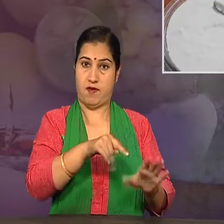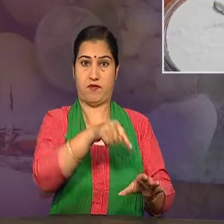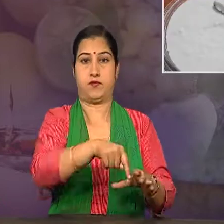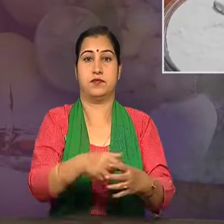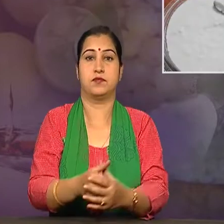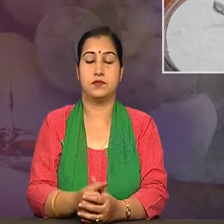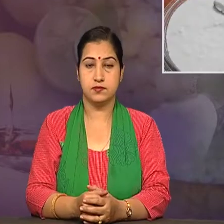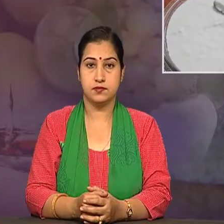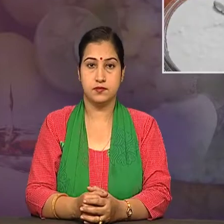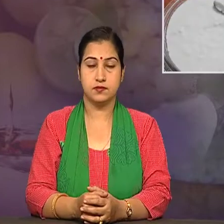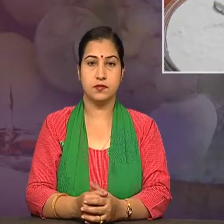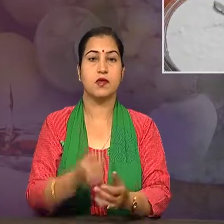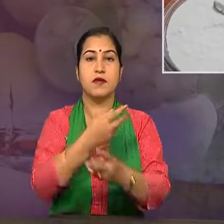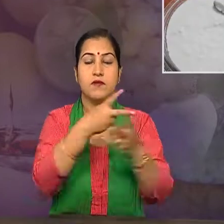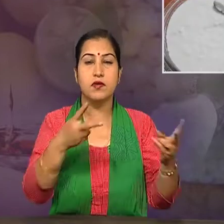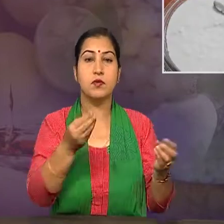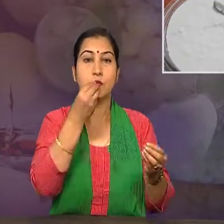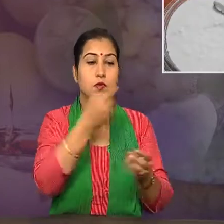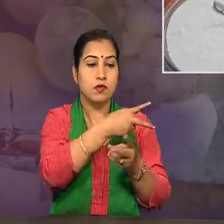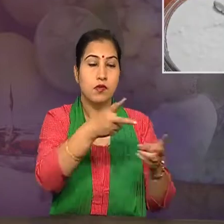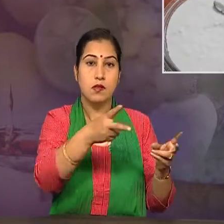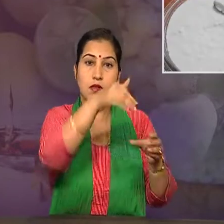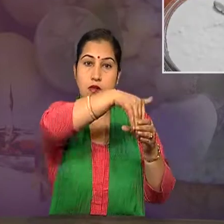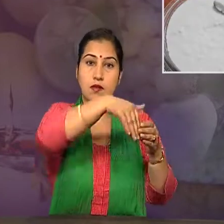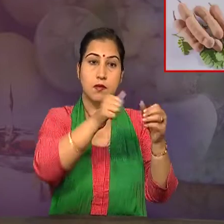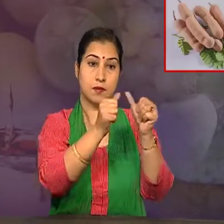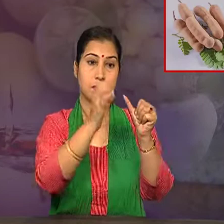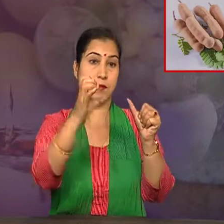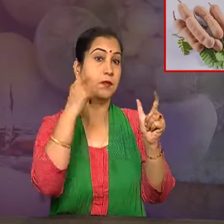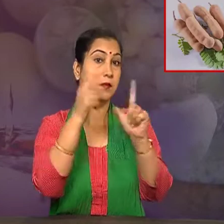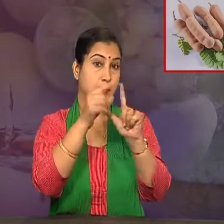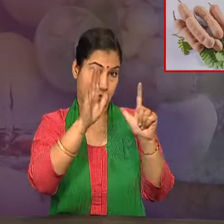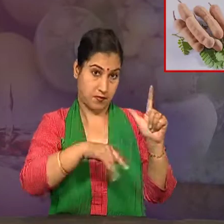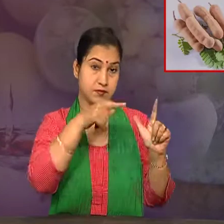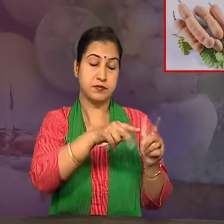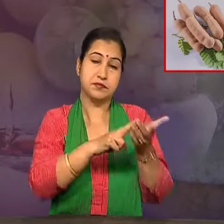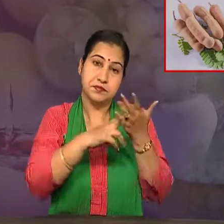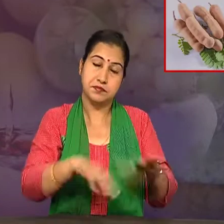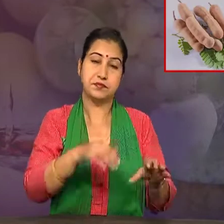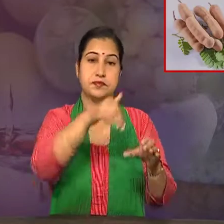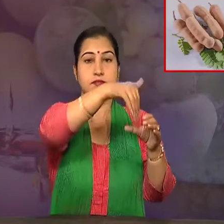जिन पदार्थों में अमल होता है, उनकी प्रकृती अमली यह होती है